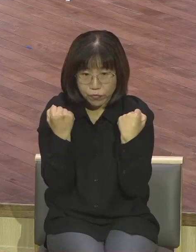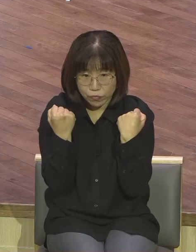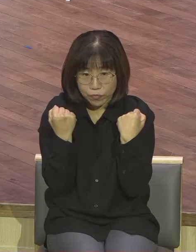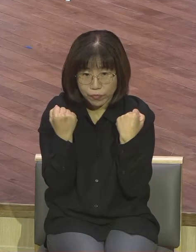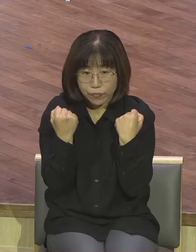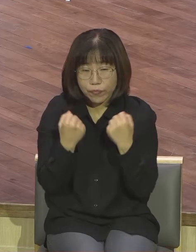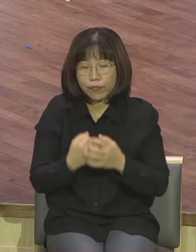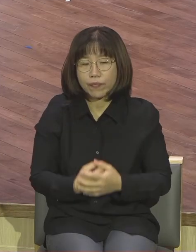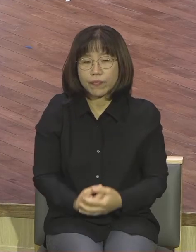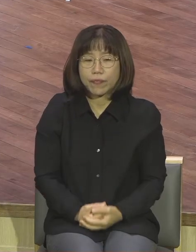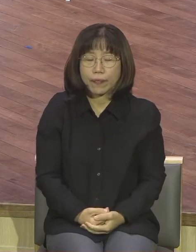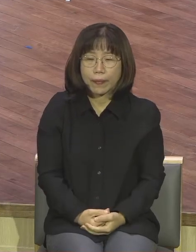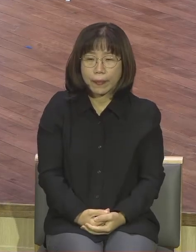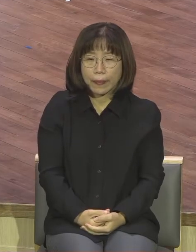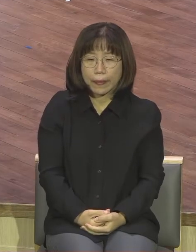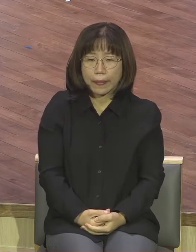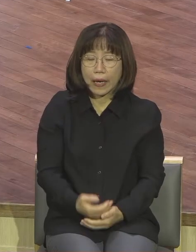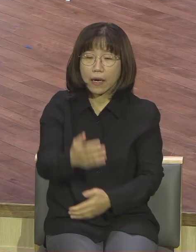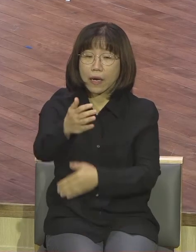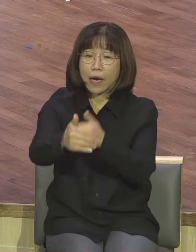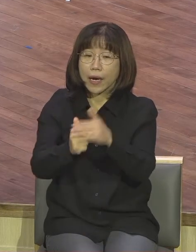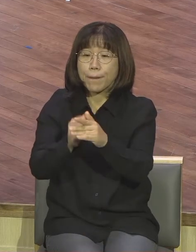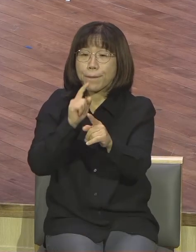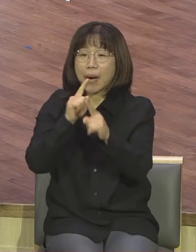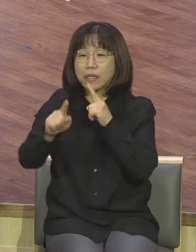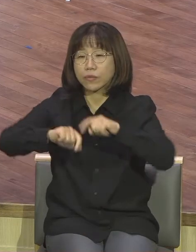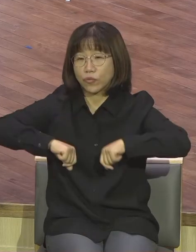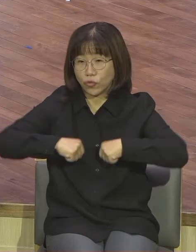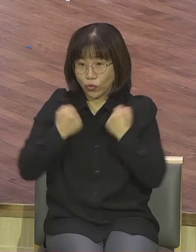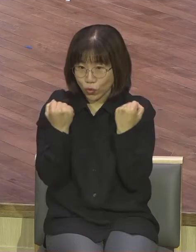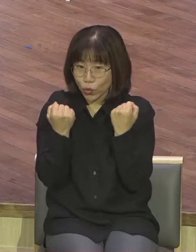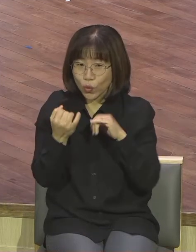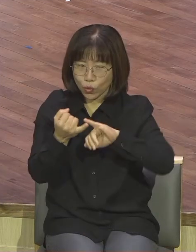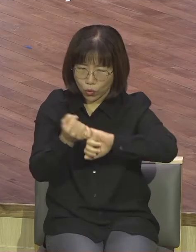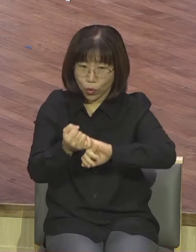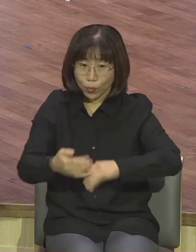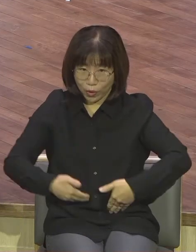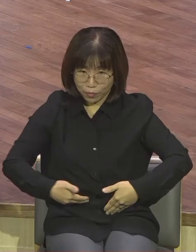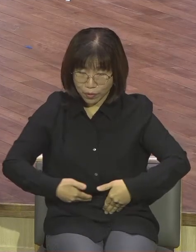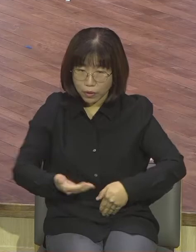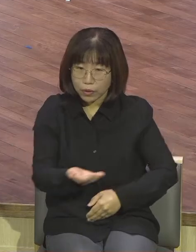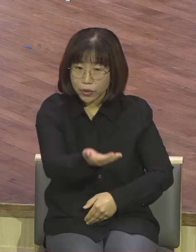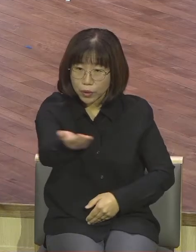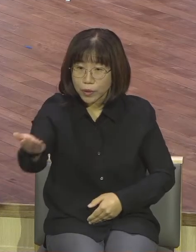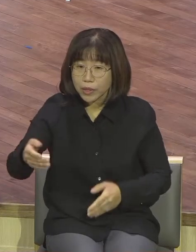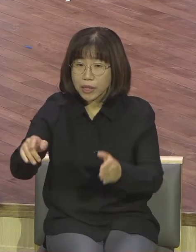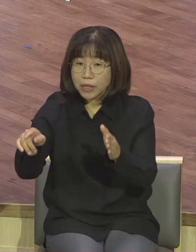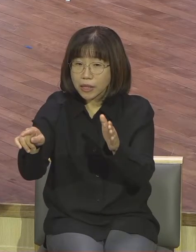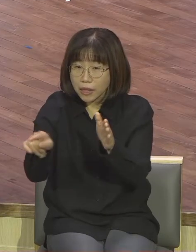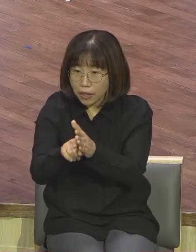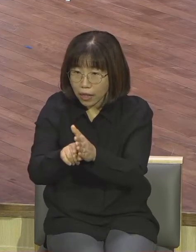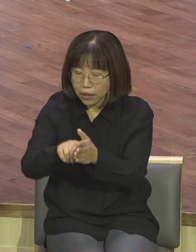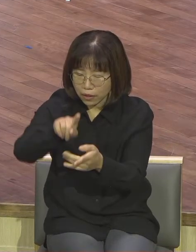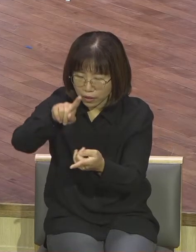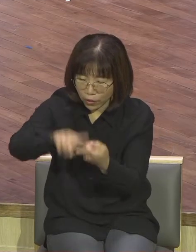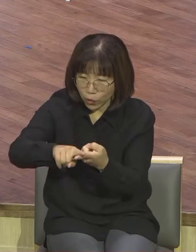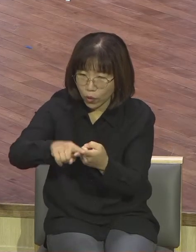말씀을 순종해야 돼요 희망양심으로 들어가서 내가 하나님 앞에서 내가